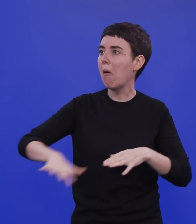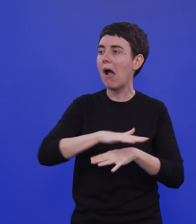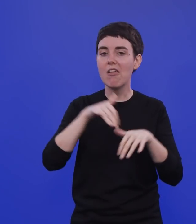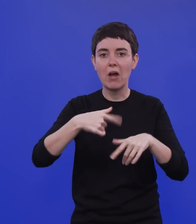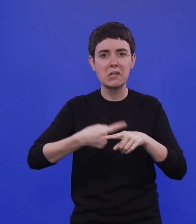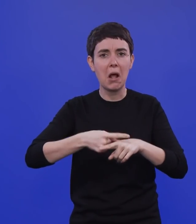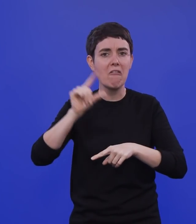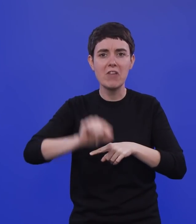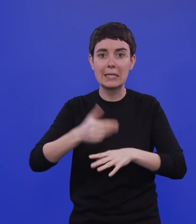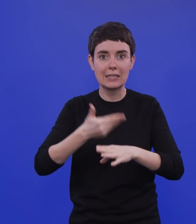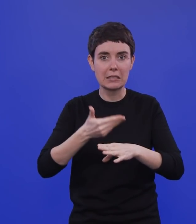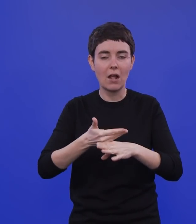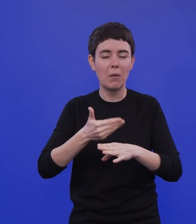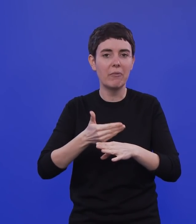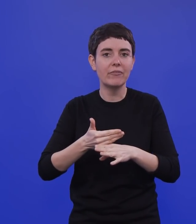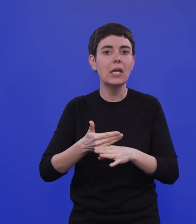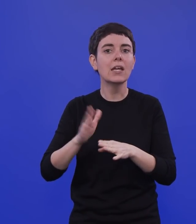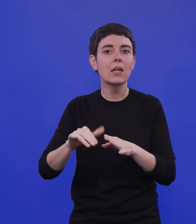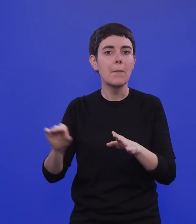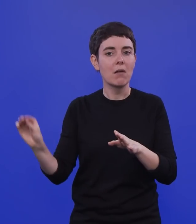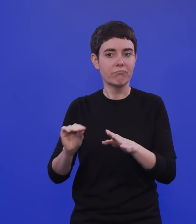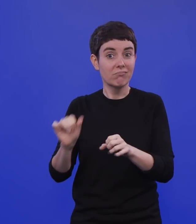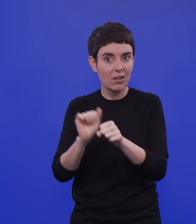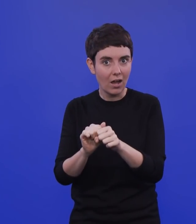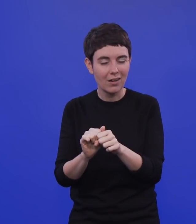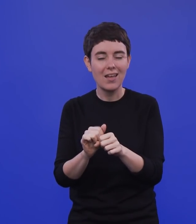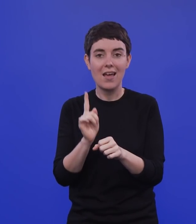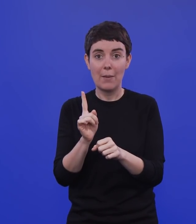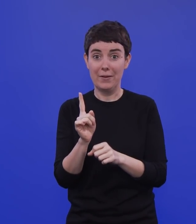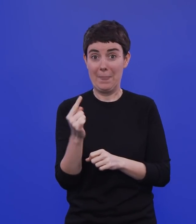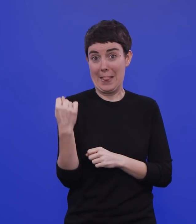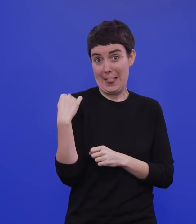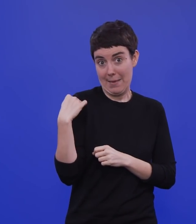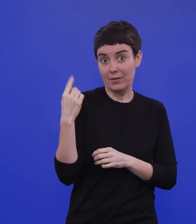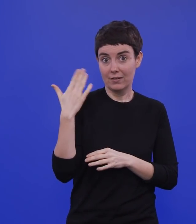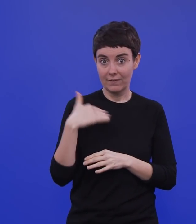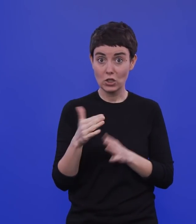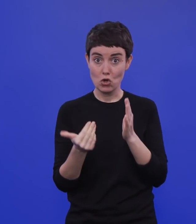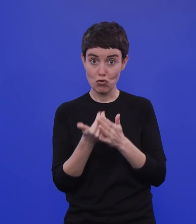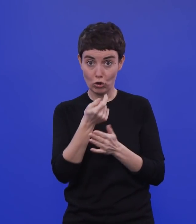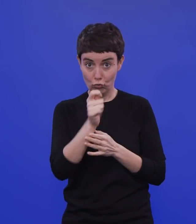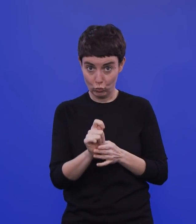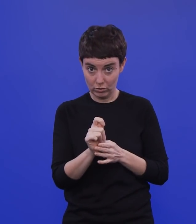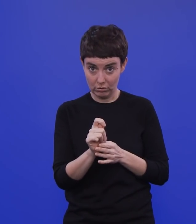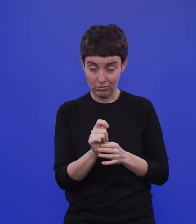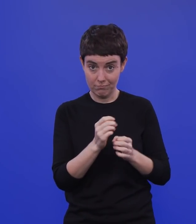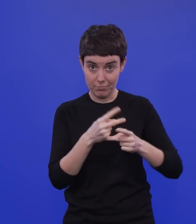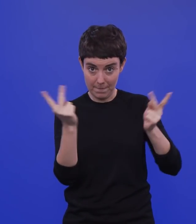stattgefunden haben. Ein bisschen mehr Anhaltspunkte lieferte, aber zuletzt eine Studie aus Österreich. Die haben wir hier im Podcast gar nicht besprochen. Da hat man Kinder bis zur achten